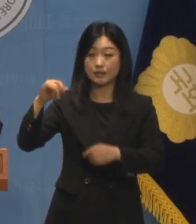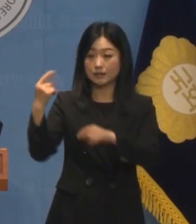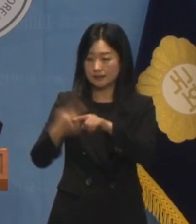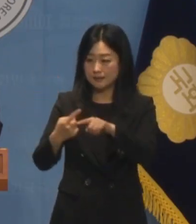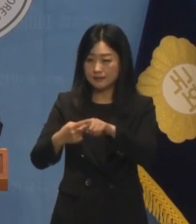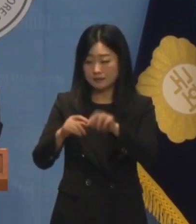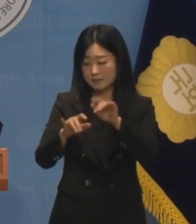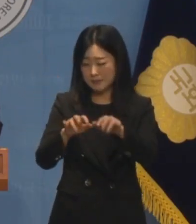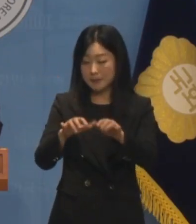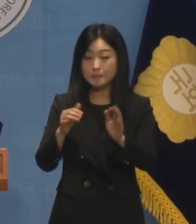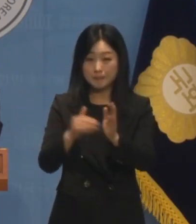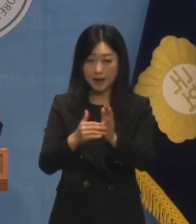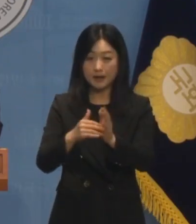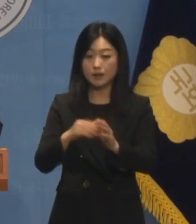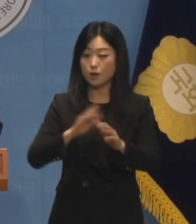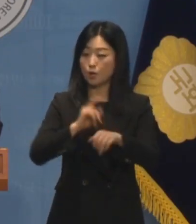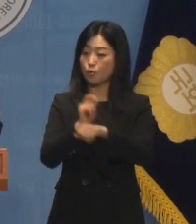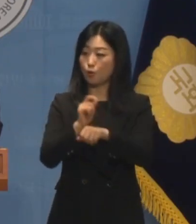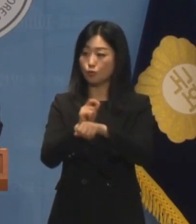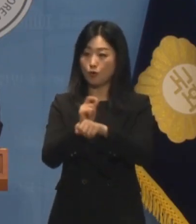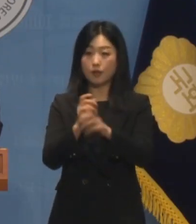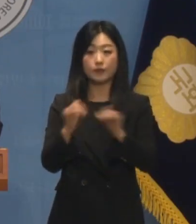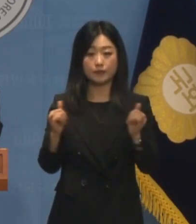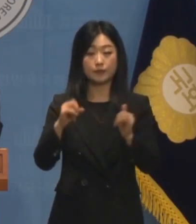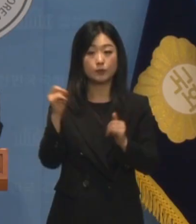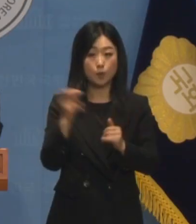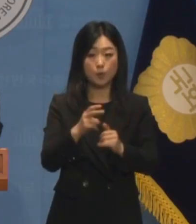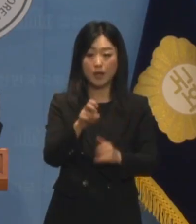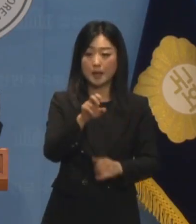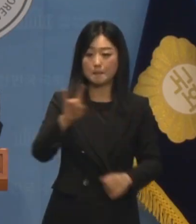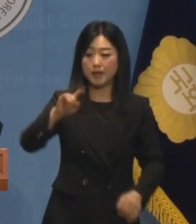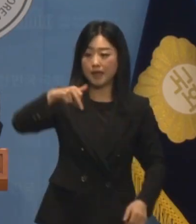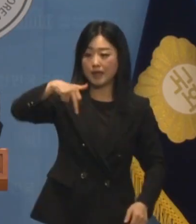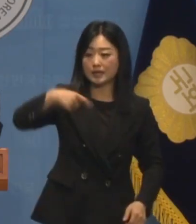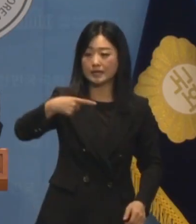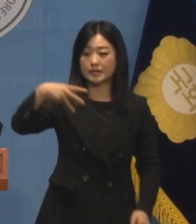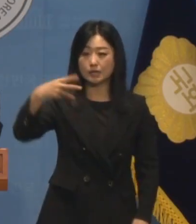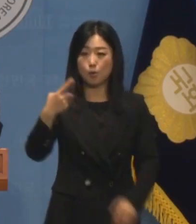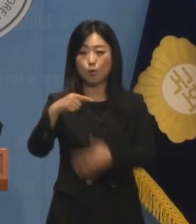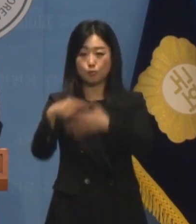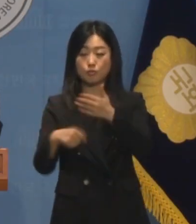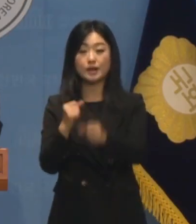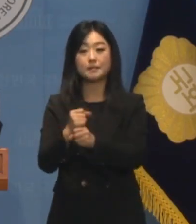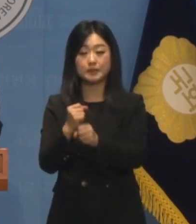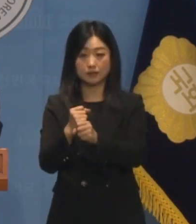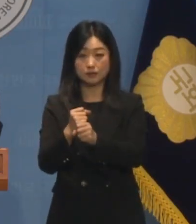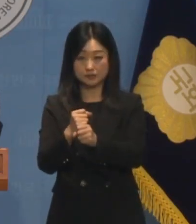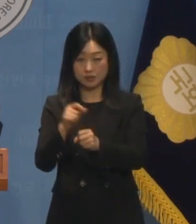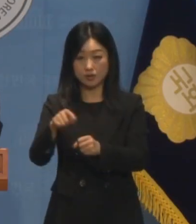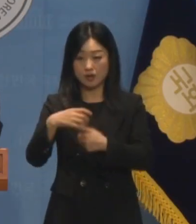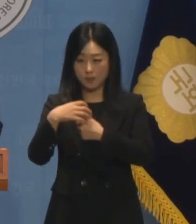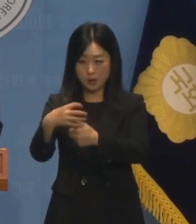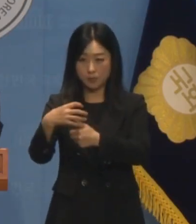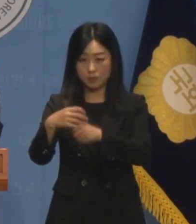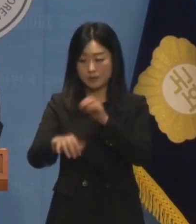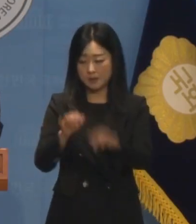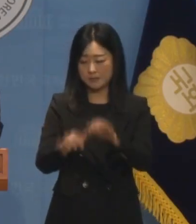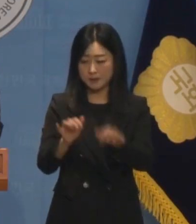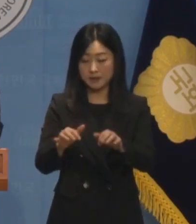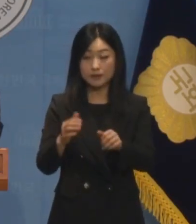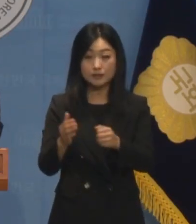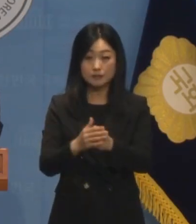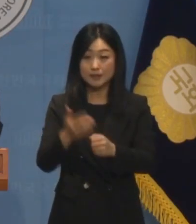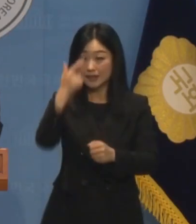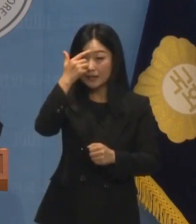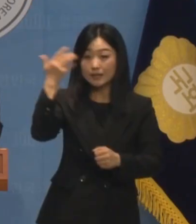공적 자원과 공무원 그리고 매크로 프로그램까지 동원이 됐다면 이는 드리킹